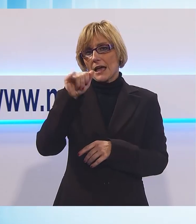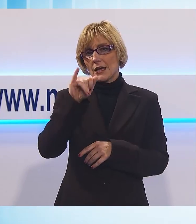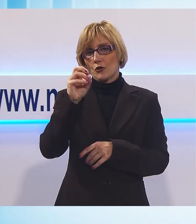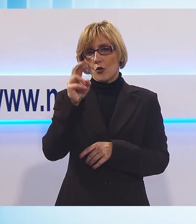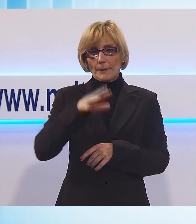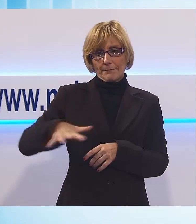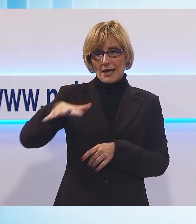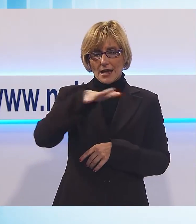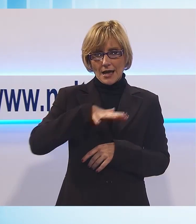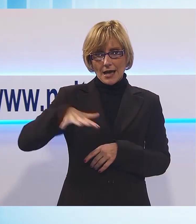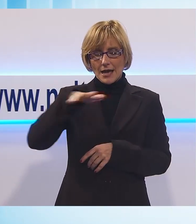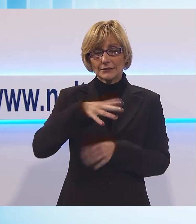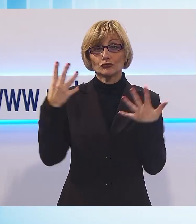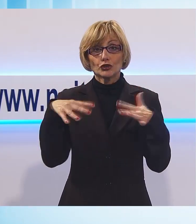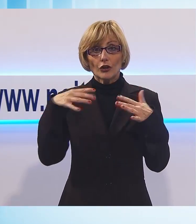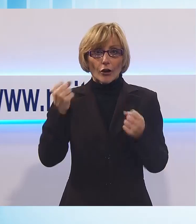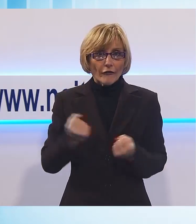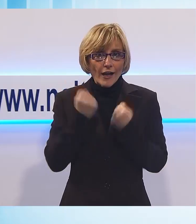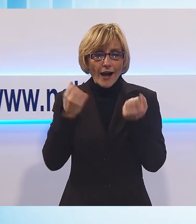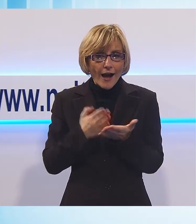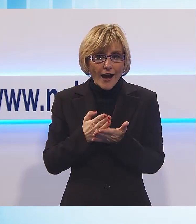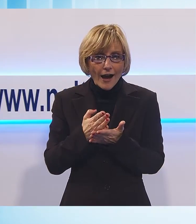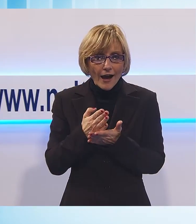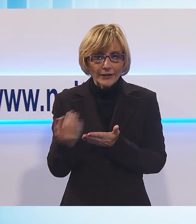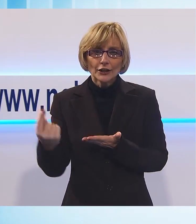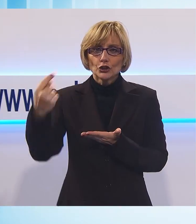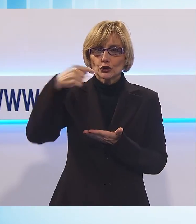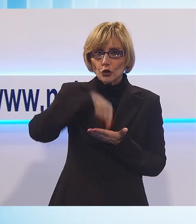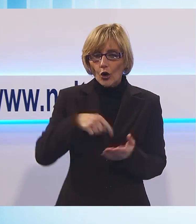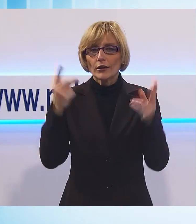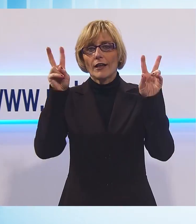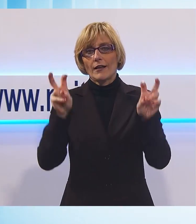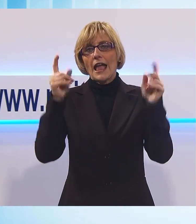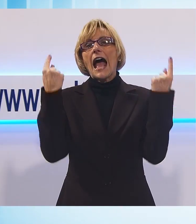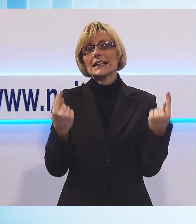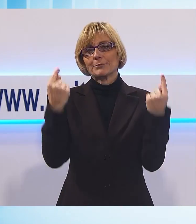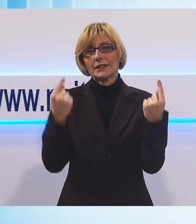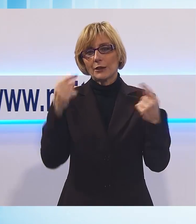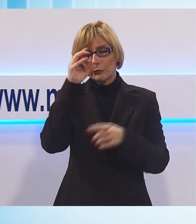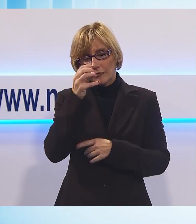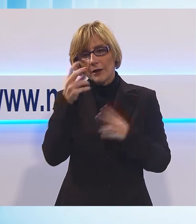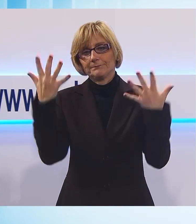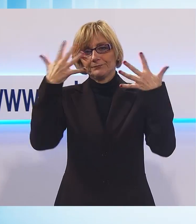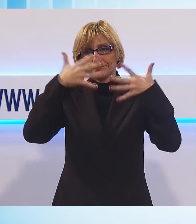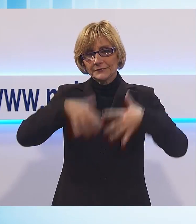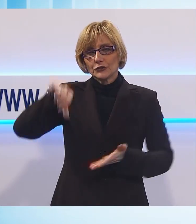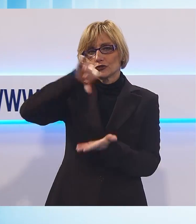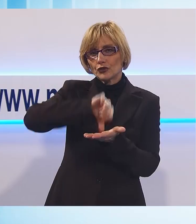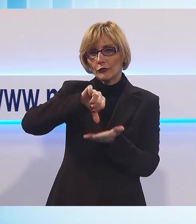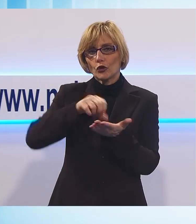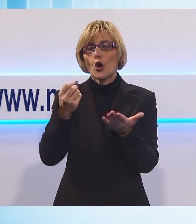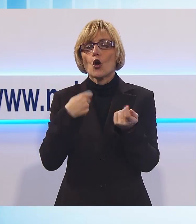dove per il diciannovesimo anno di fila torna aspettando la Befana, organizzato dal centro commerciale naturale